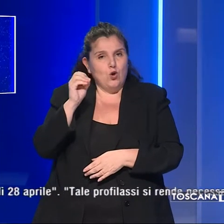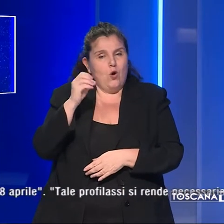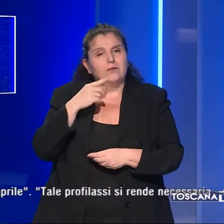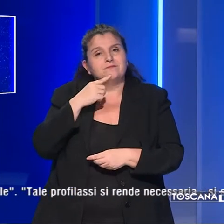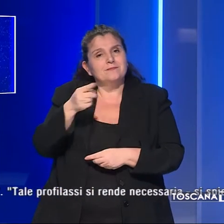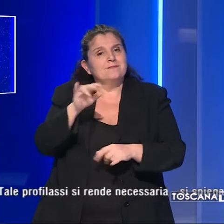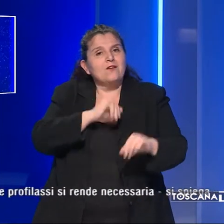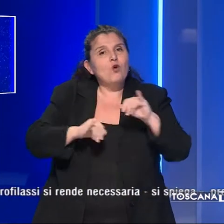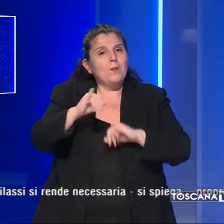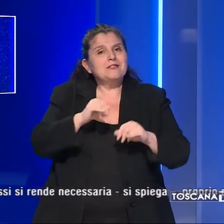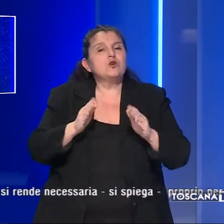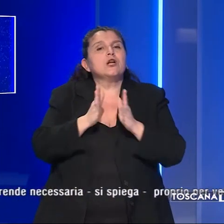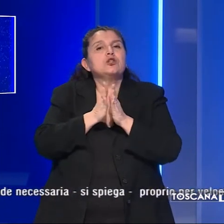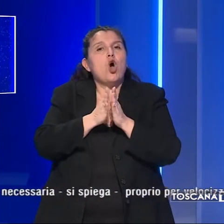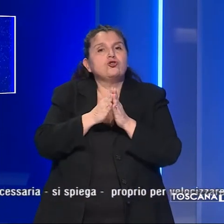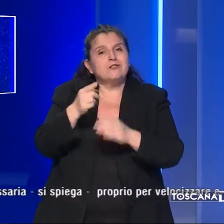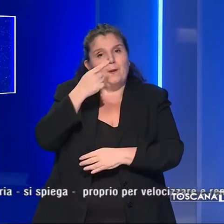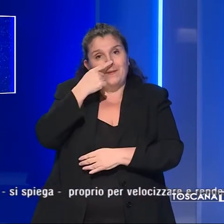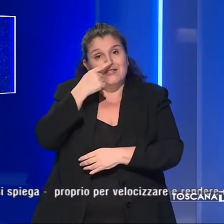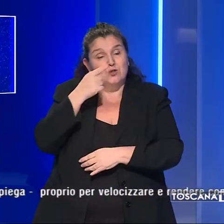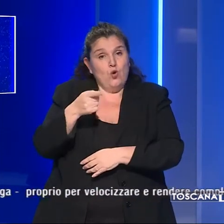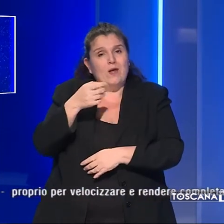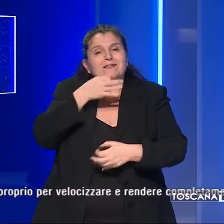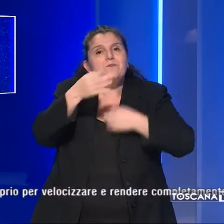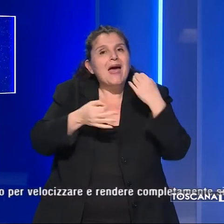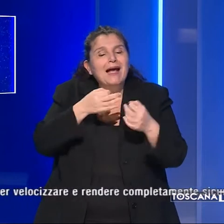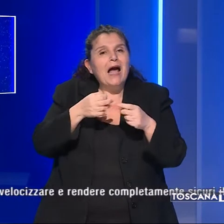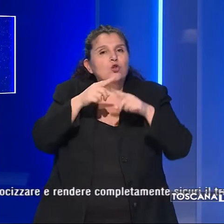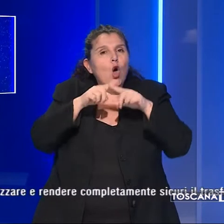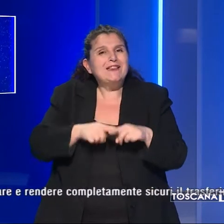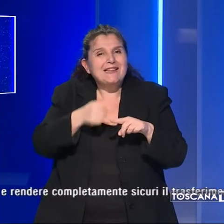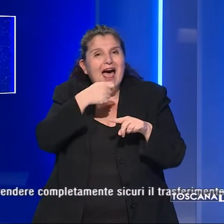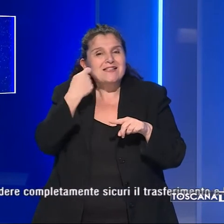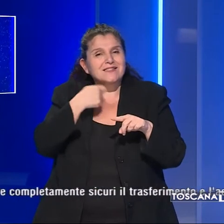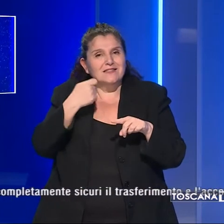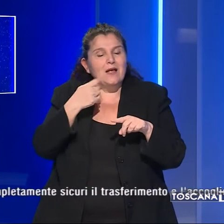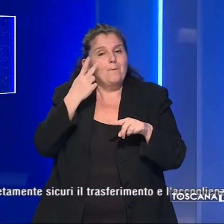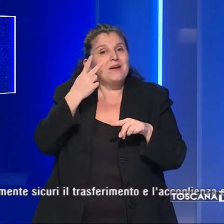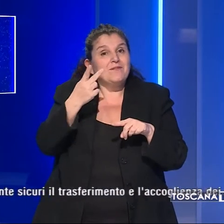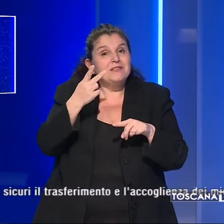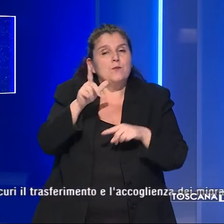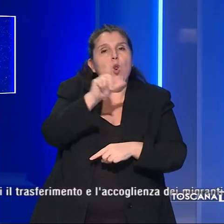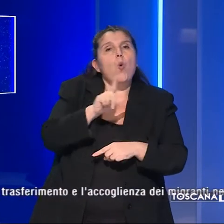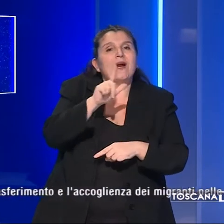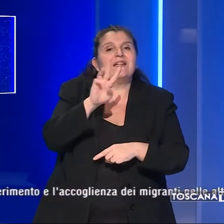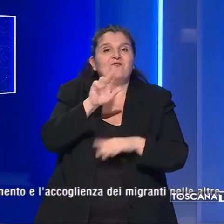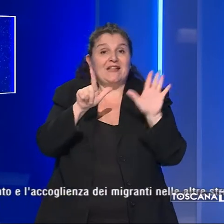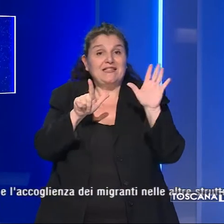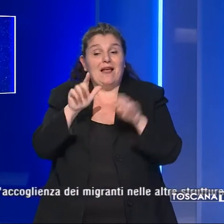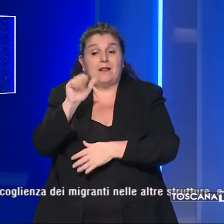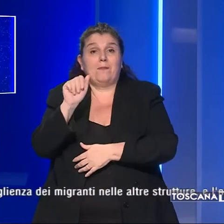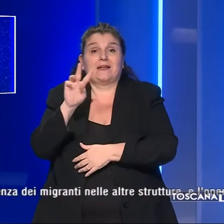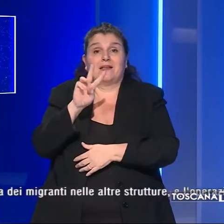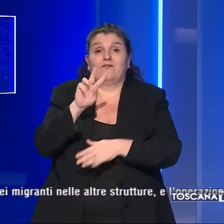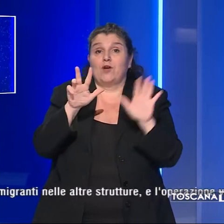diocesi di Pistoia spiegando che i test sono previsti per lunedì 27 e martedì